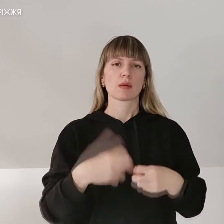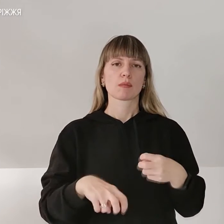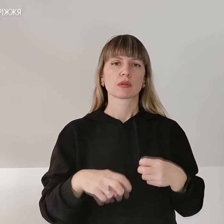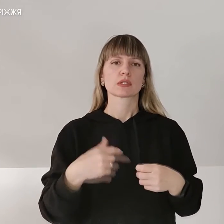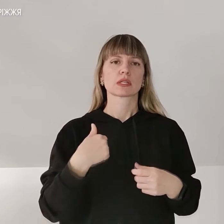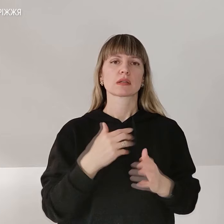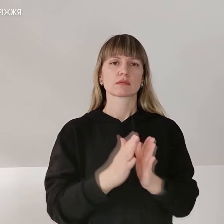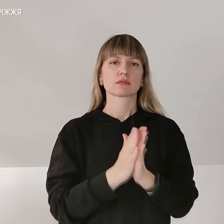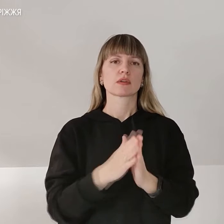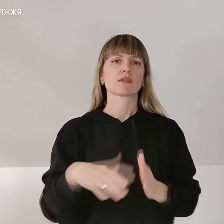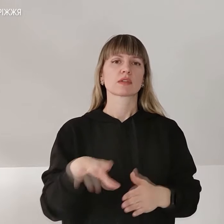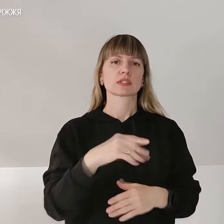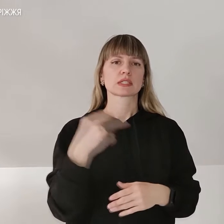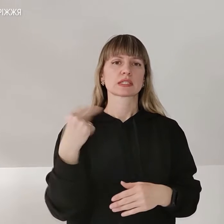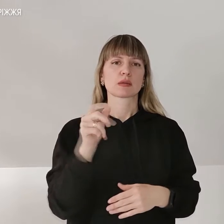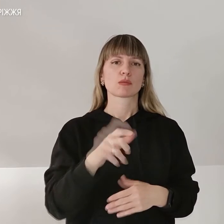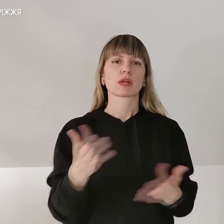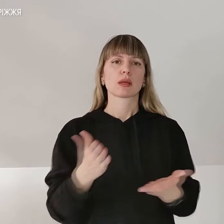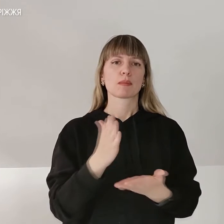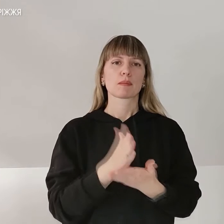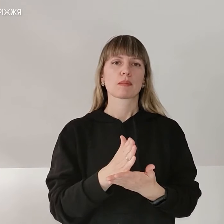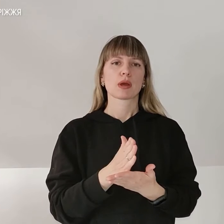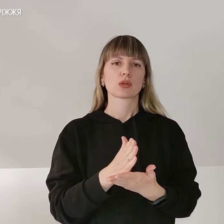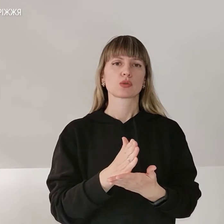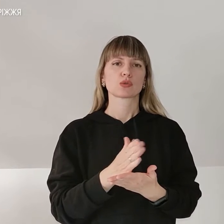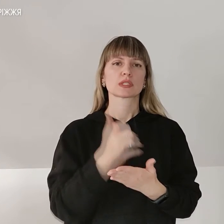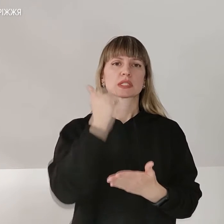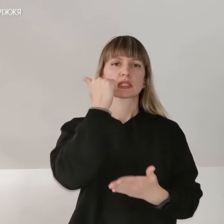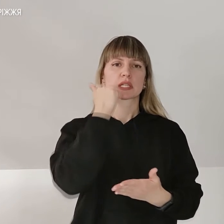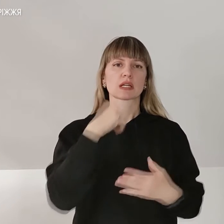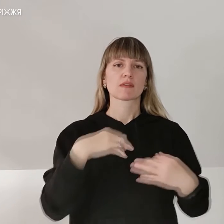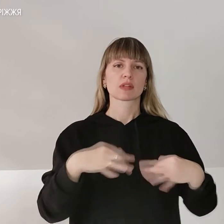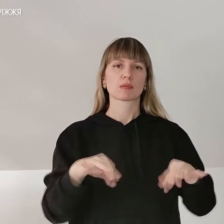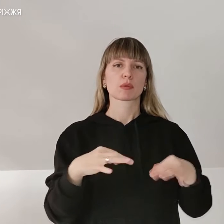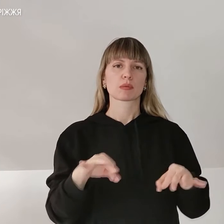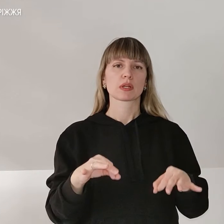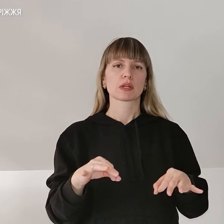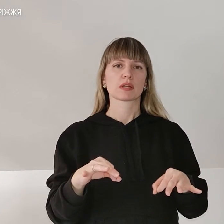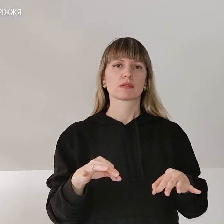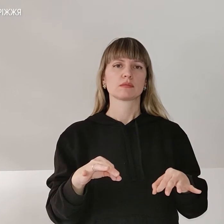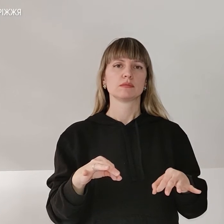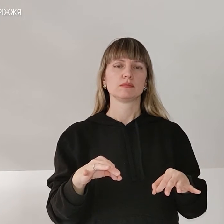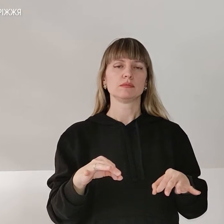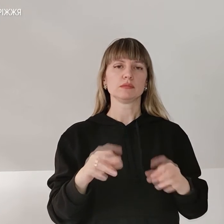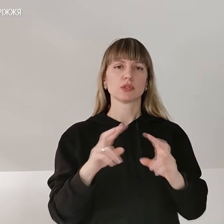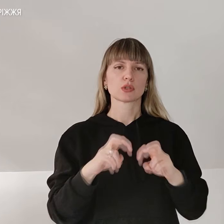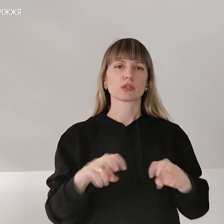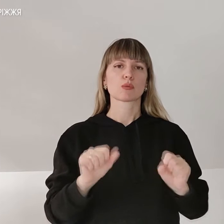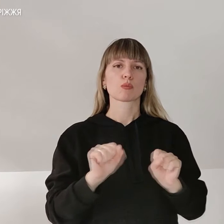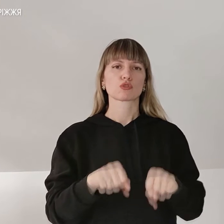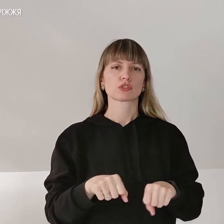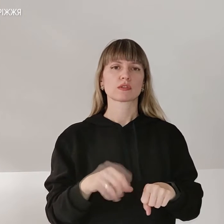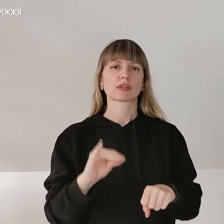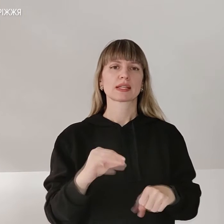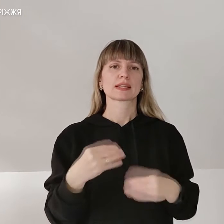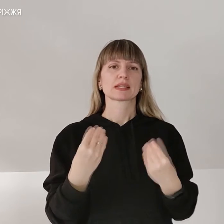закликаю всіх запорізьців, які мають там навіть старенькі автомобілі, розглянути можливість і надати їх на